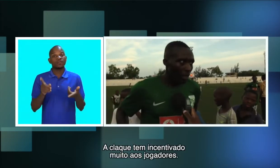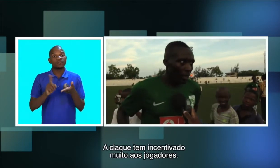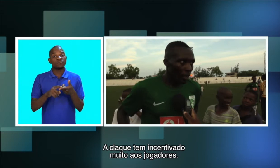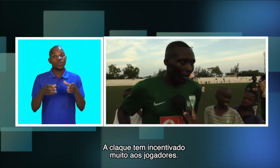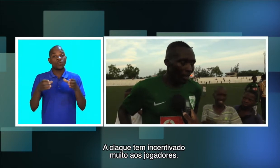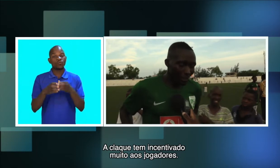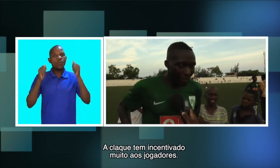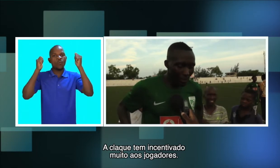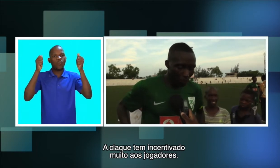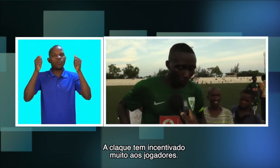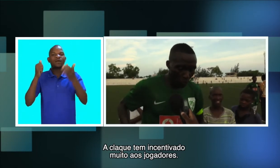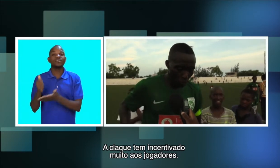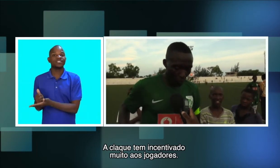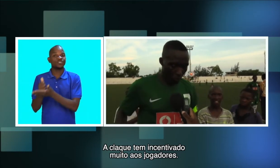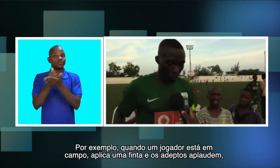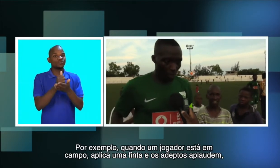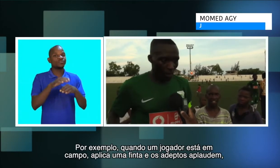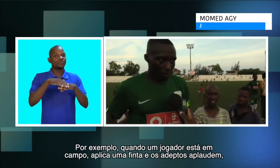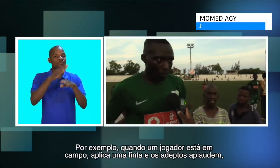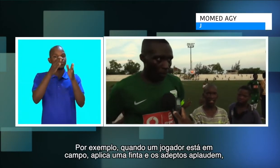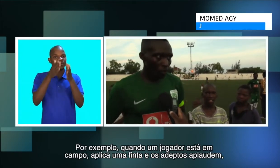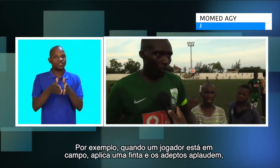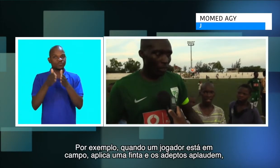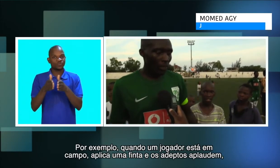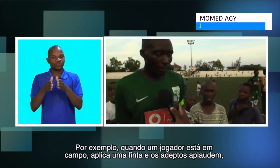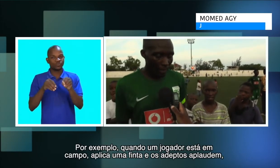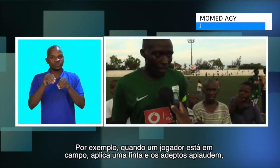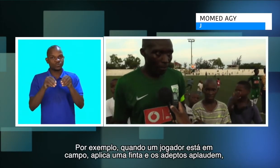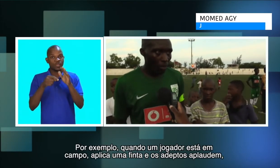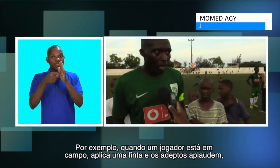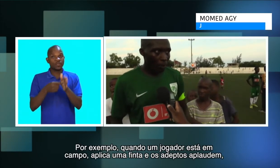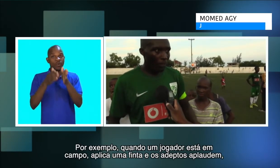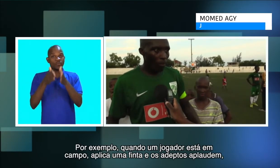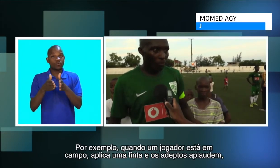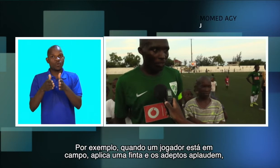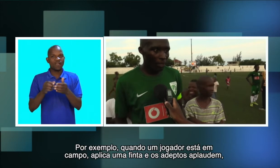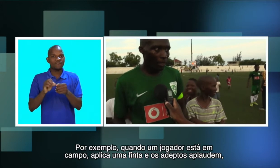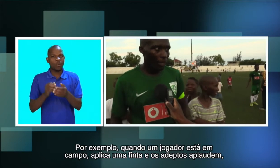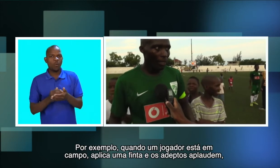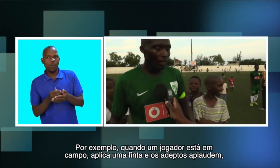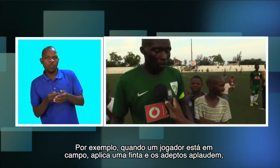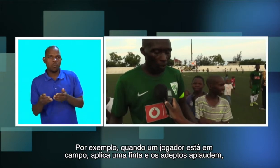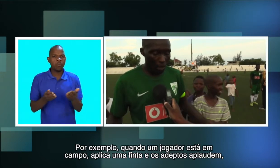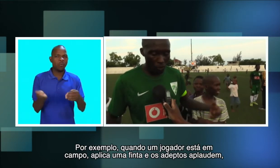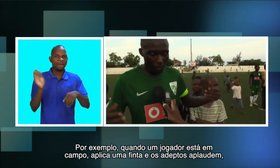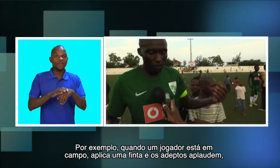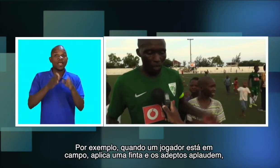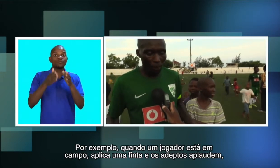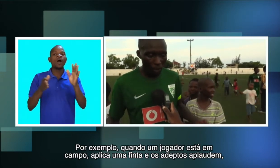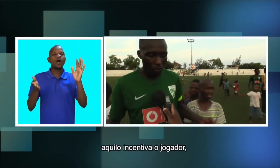A CLAC tem incentivado muito os jogadores. Por exemplo, quando o jogador está em campo, aplica uma finta e os adeptos aplaudem.